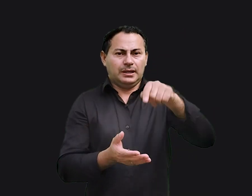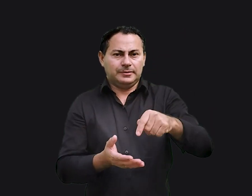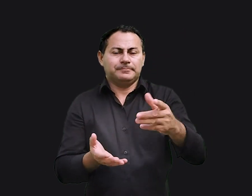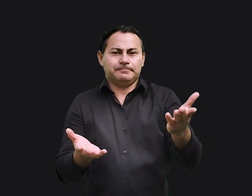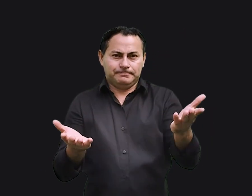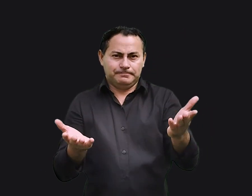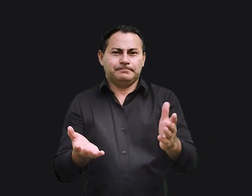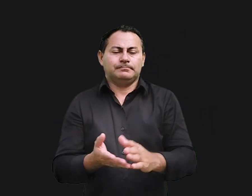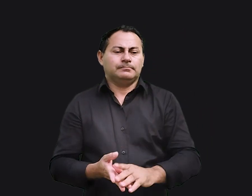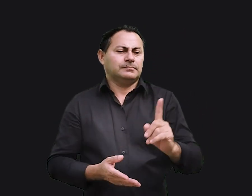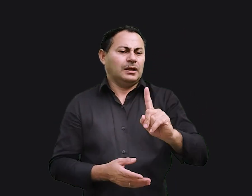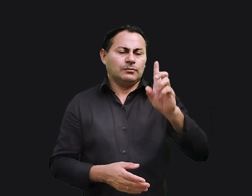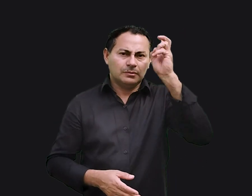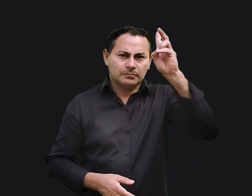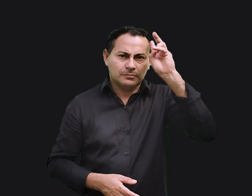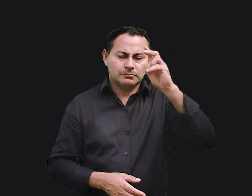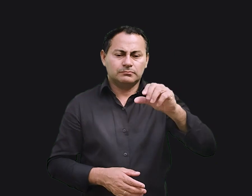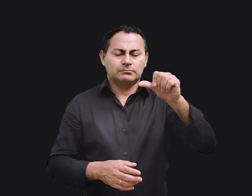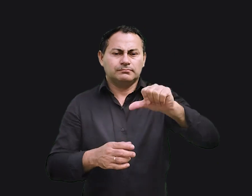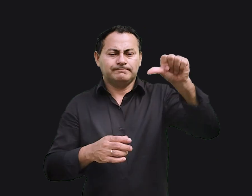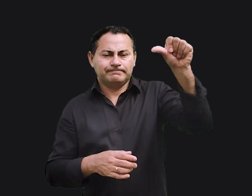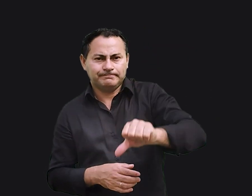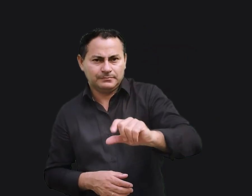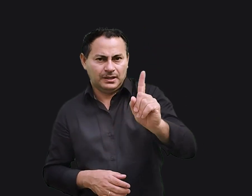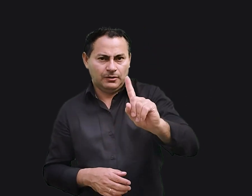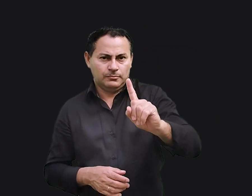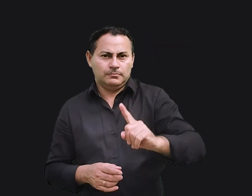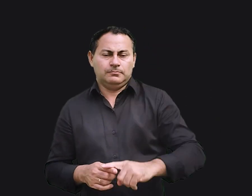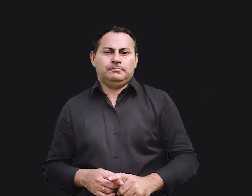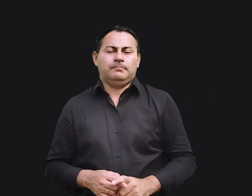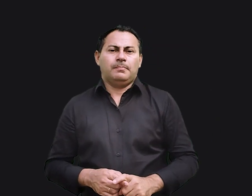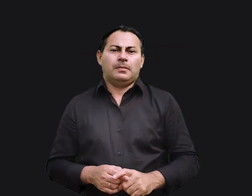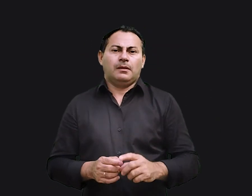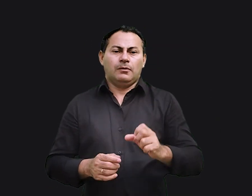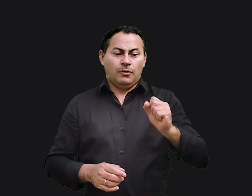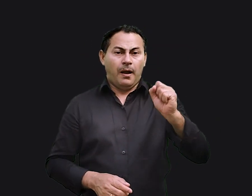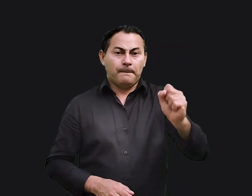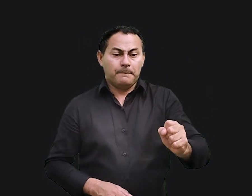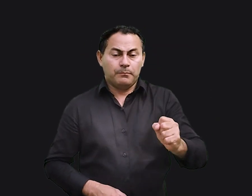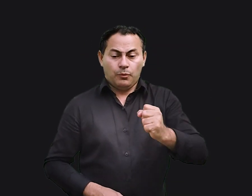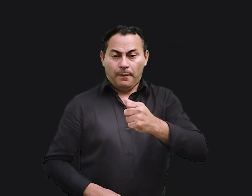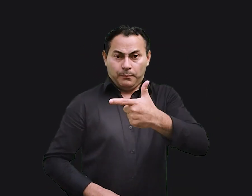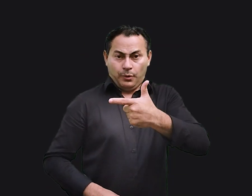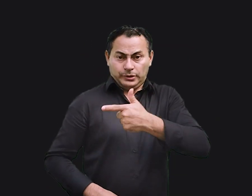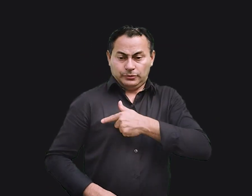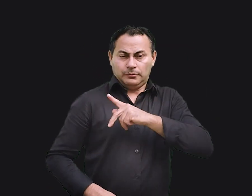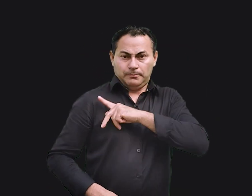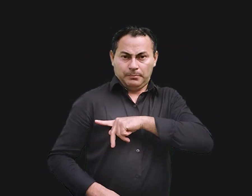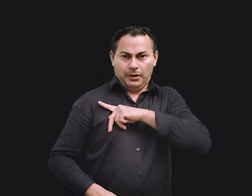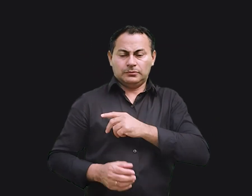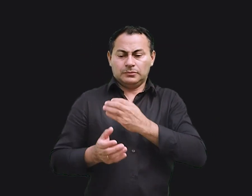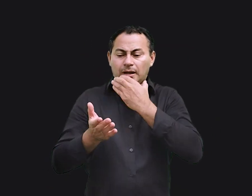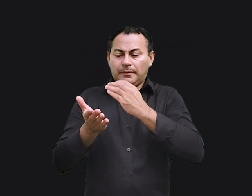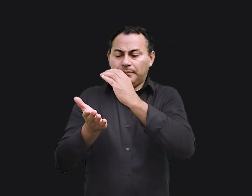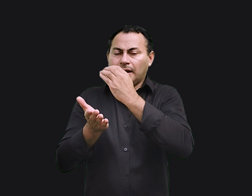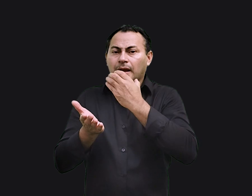foram. não nos lembramos dos pontos negativos. O apóstolo Paulo nos diz no capítulo 3 de sua carta aos